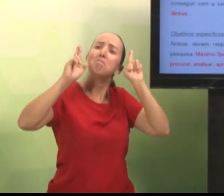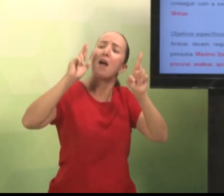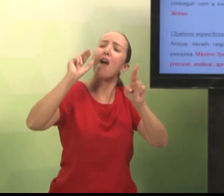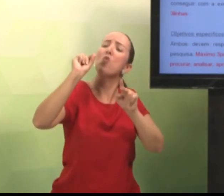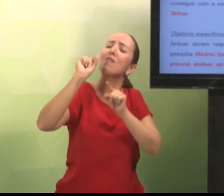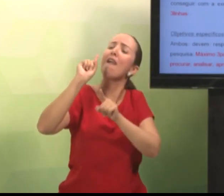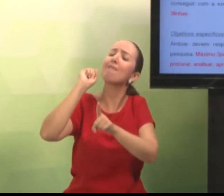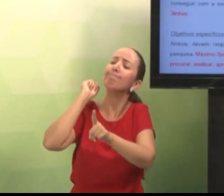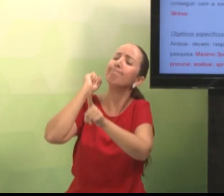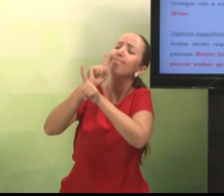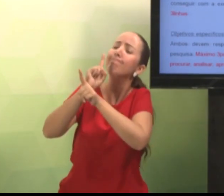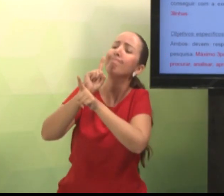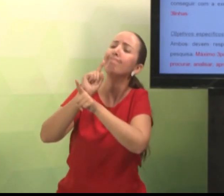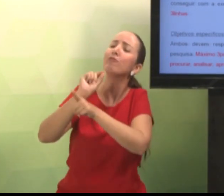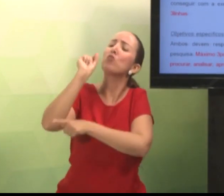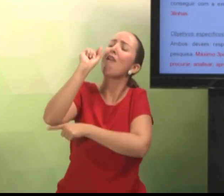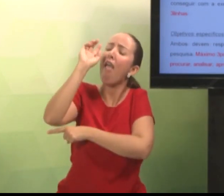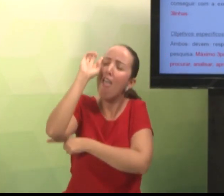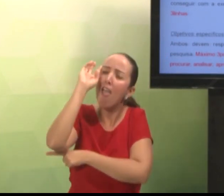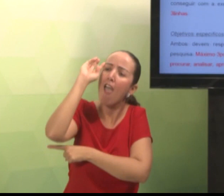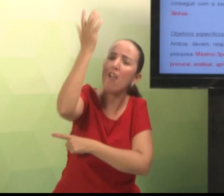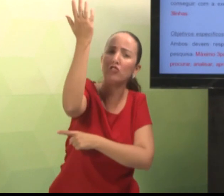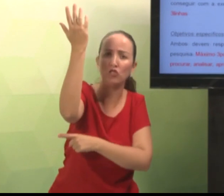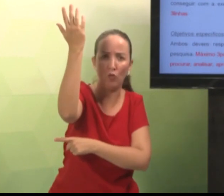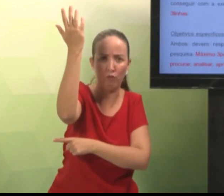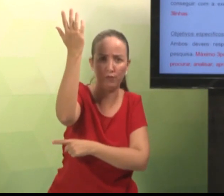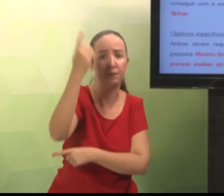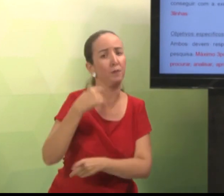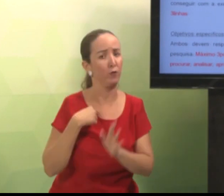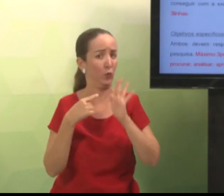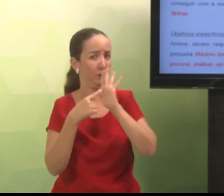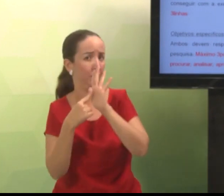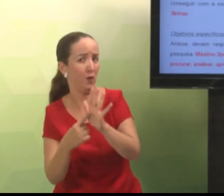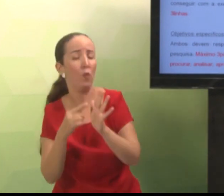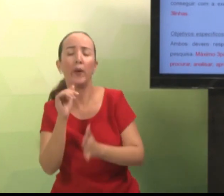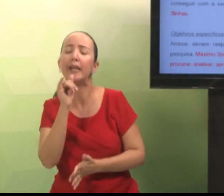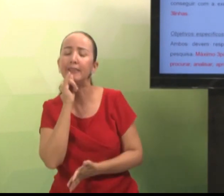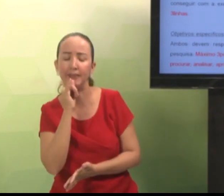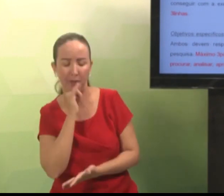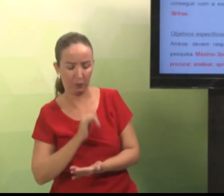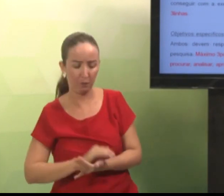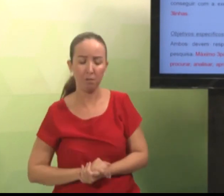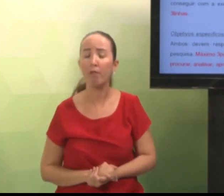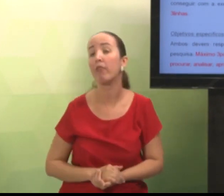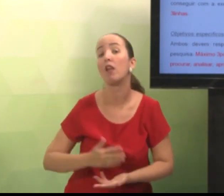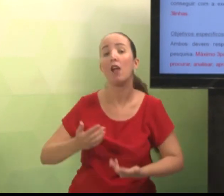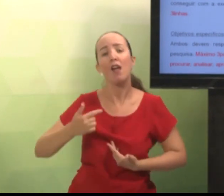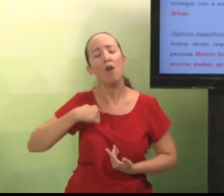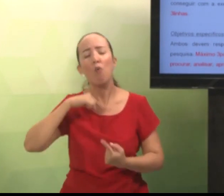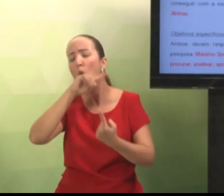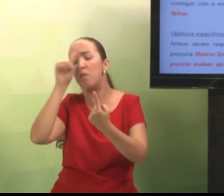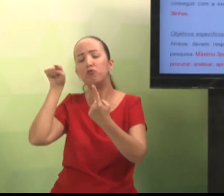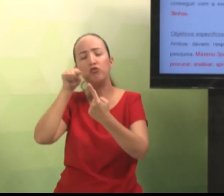quero atingir de forma geral. Qual é a vontade? Qual o desejo? O que descobrir? O que resolver?